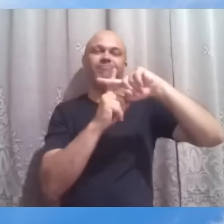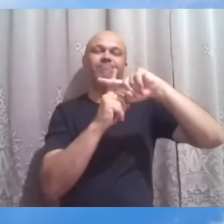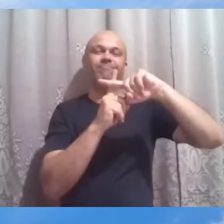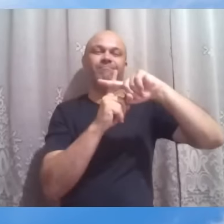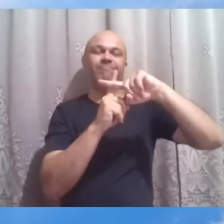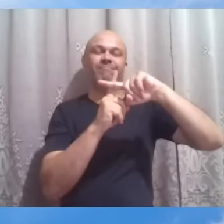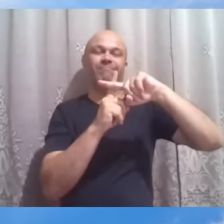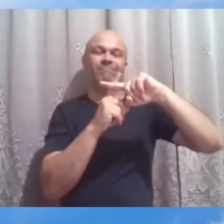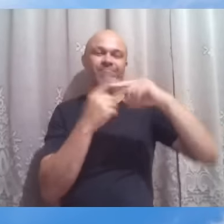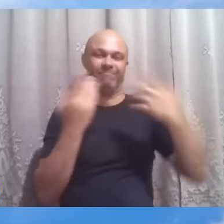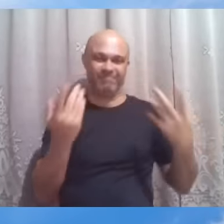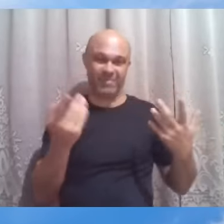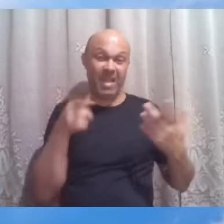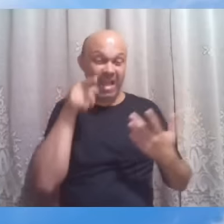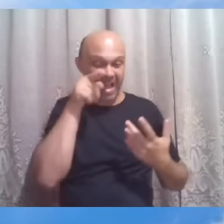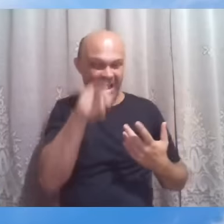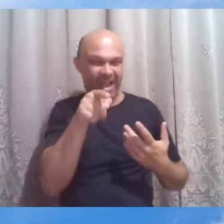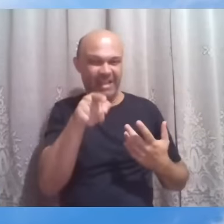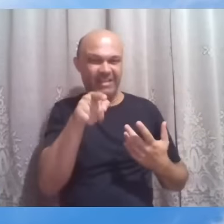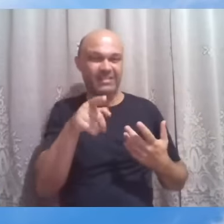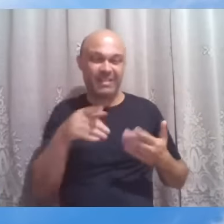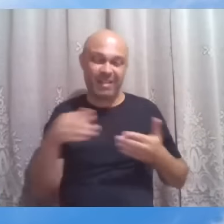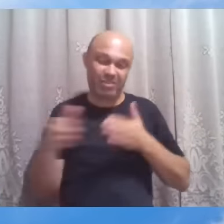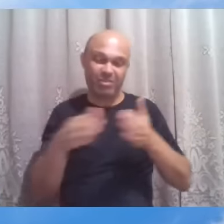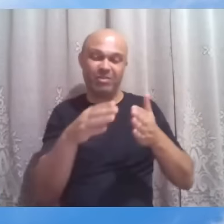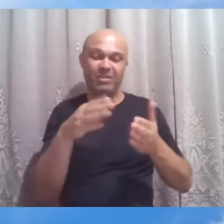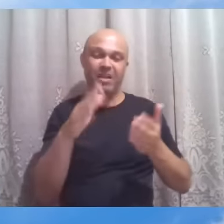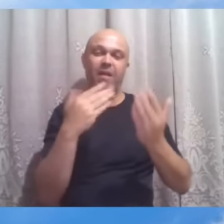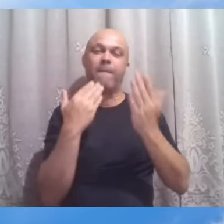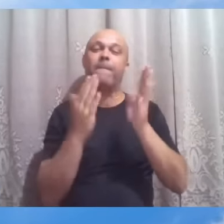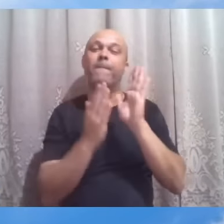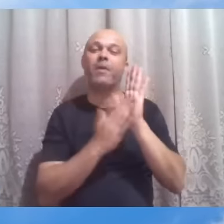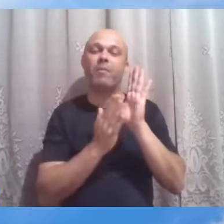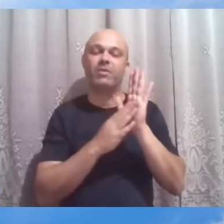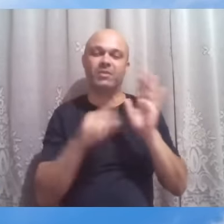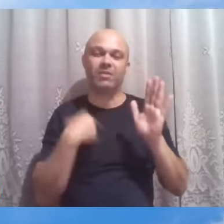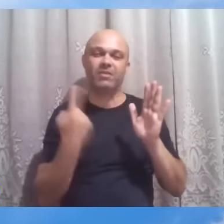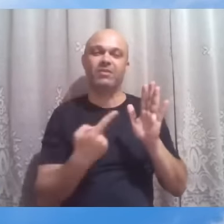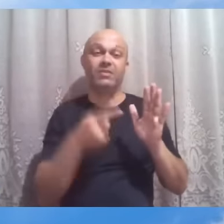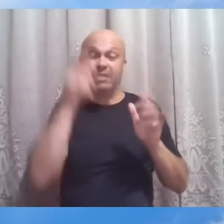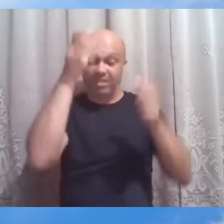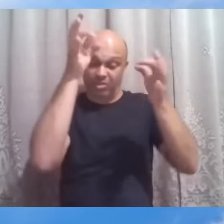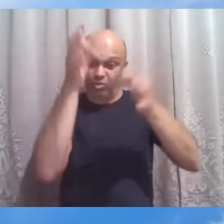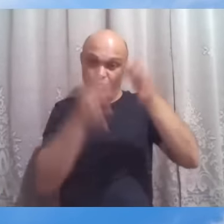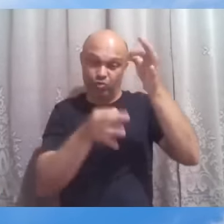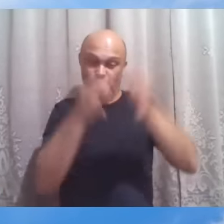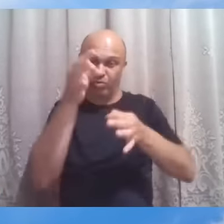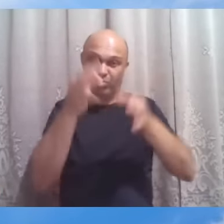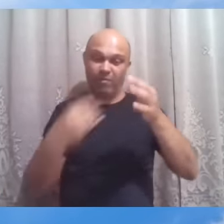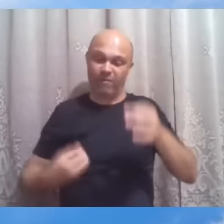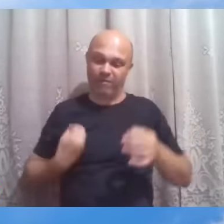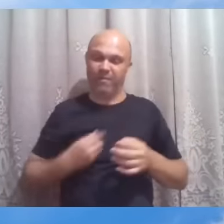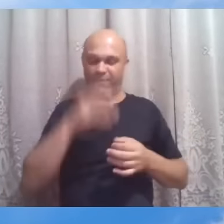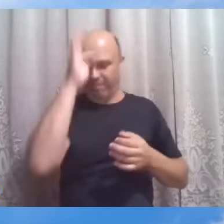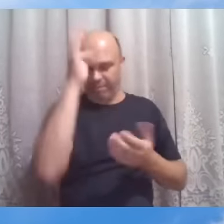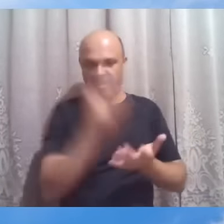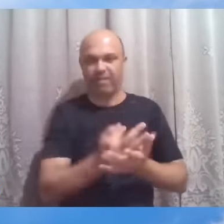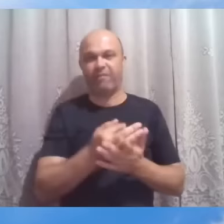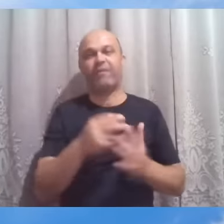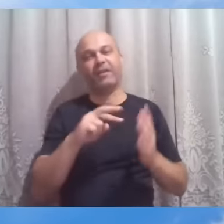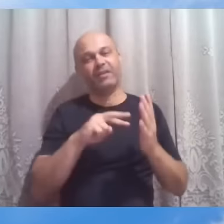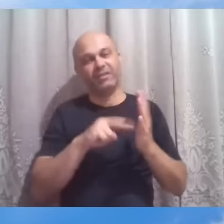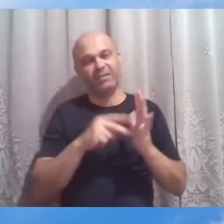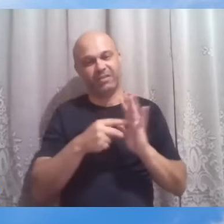então é essa jornada que nos está proposta e o justo viverá pela fé é nesse sentido e ele conclui nessa